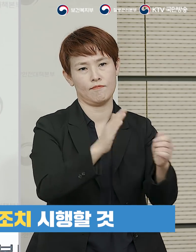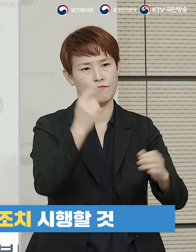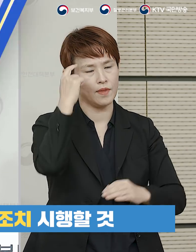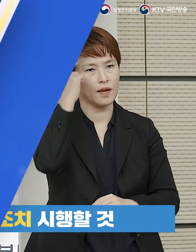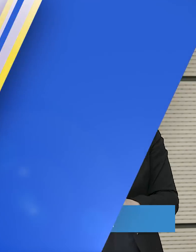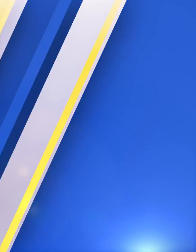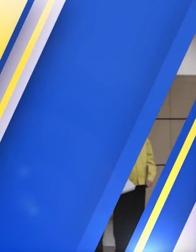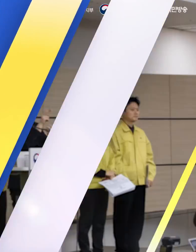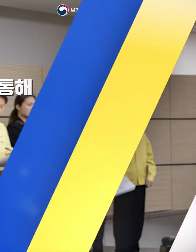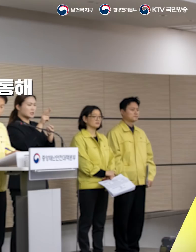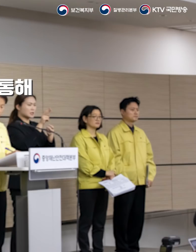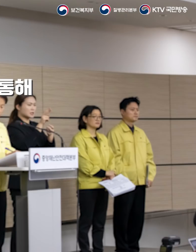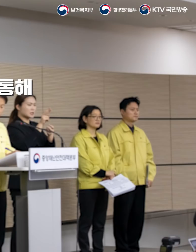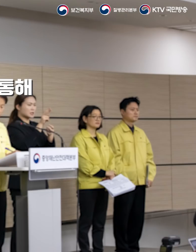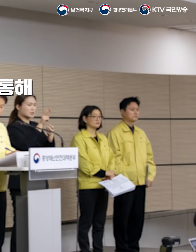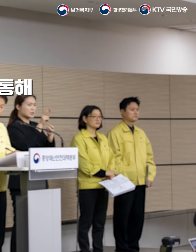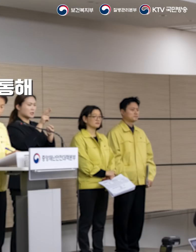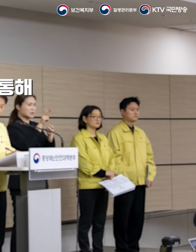취해 나가도록 하겠습니다